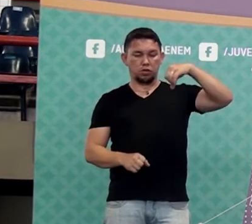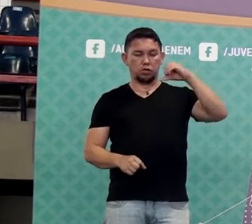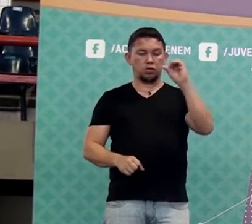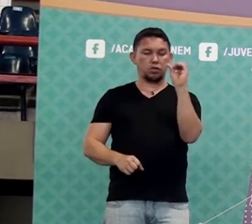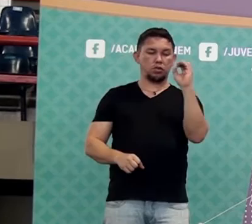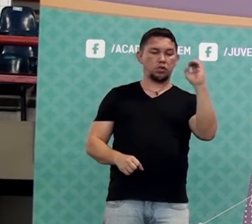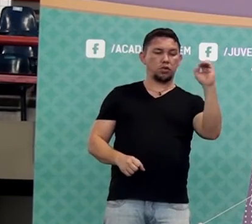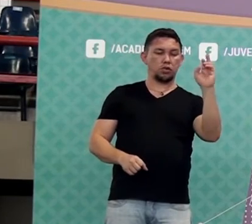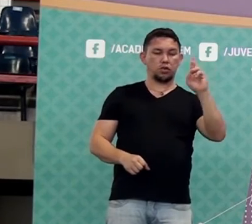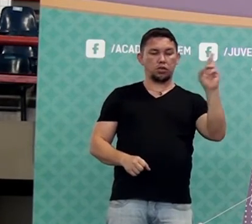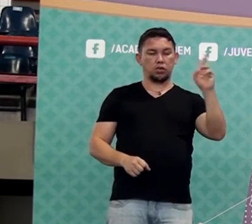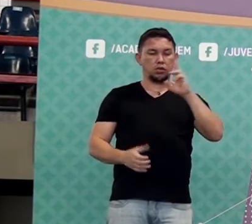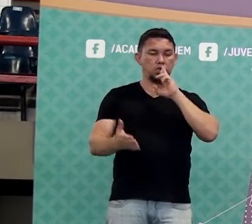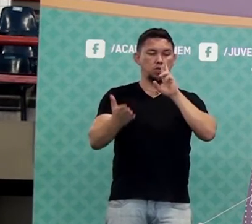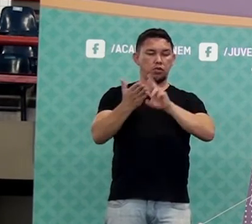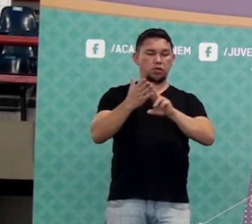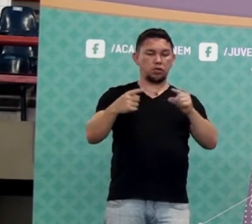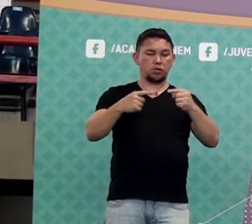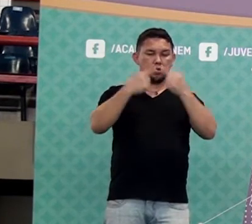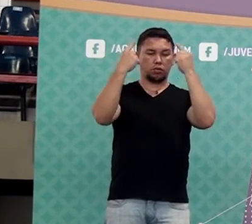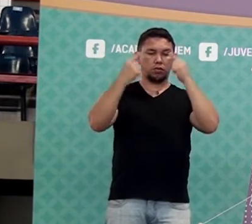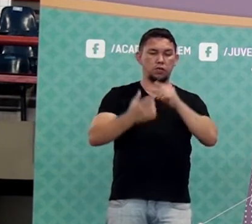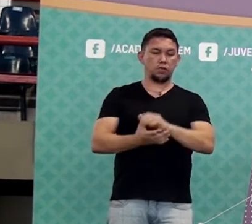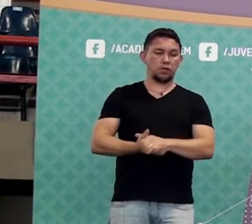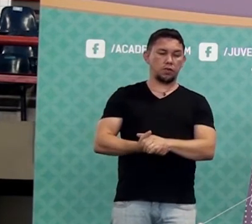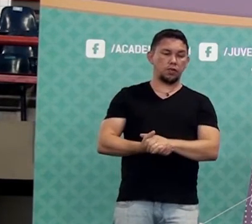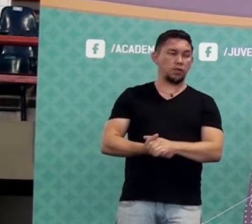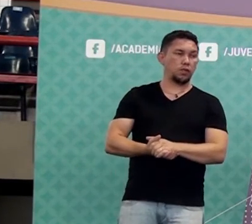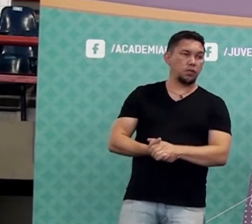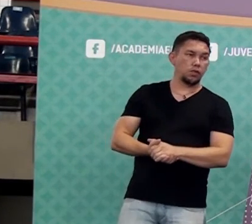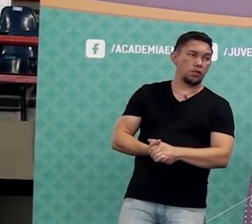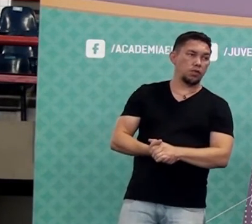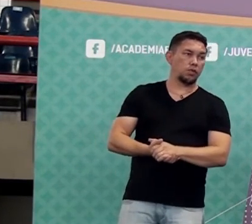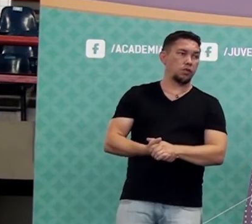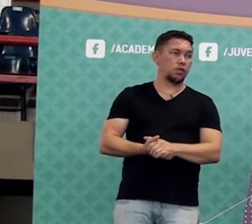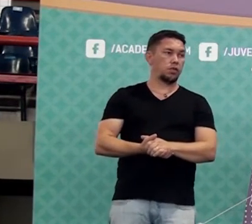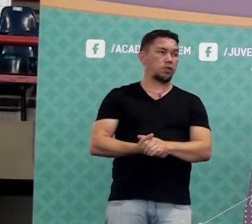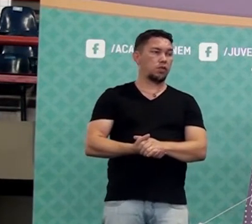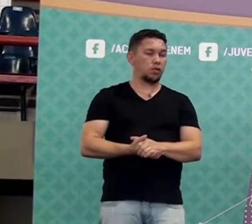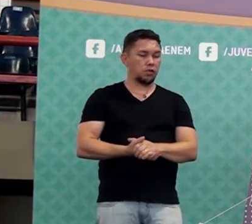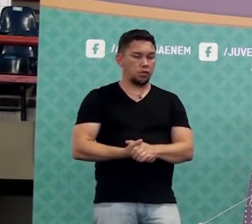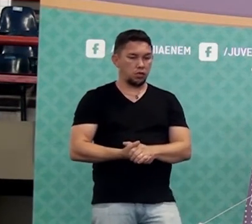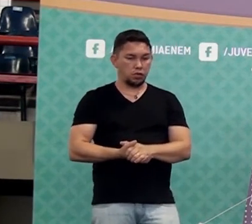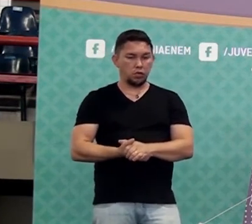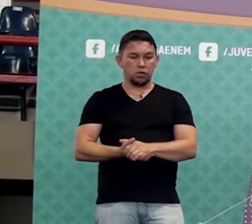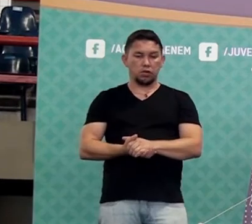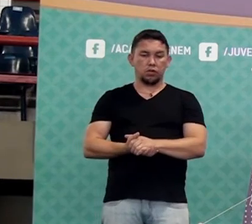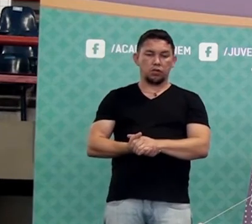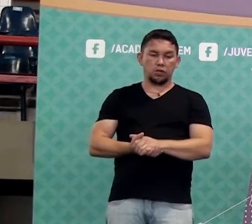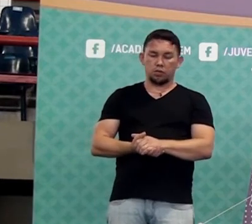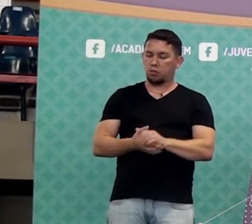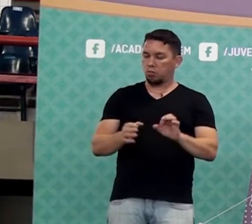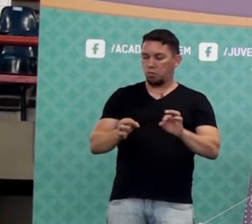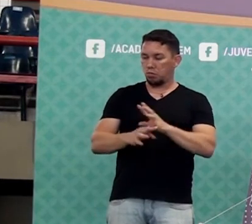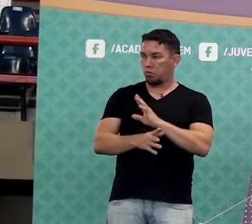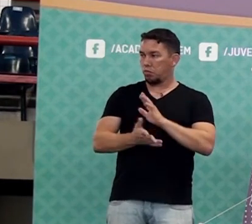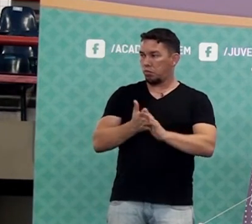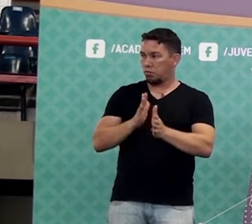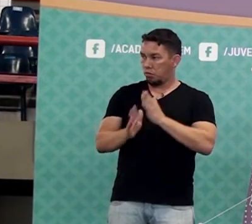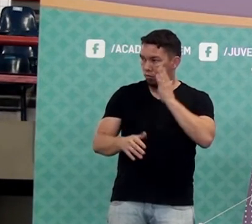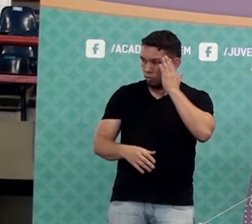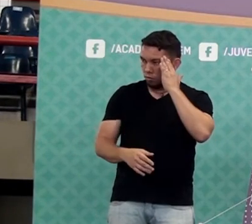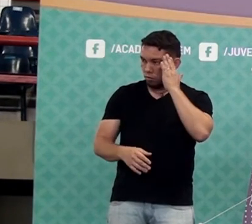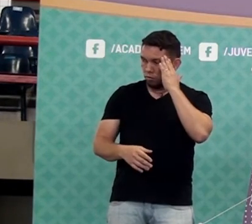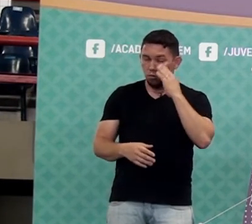mais 80? 160. 800 mais 160? 960. Fechou. Está legal?